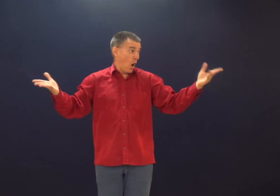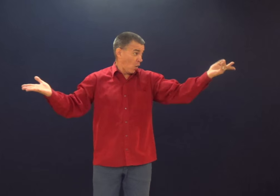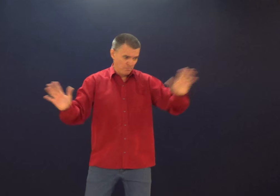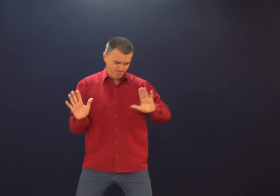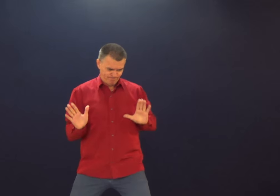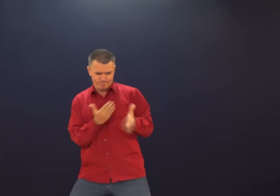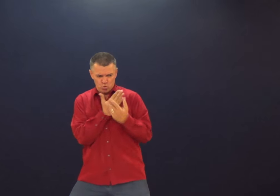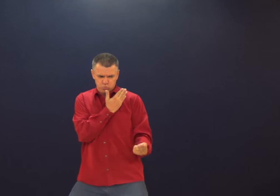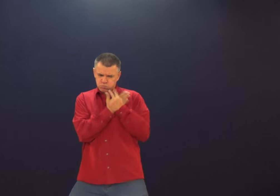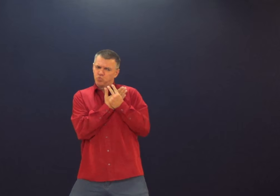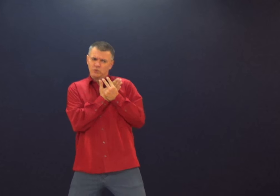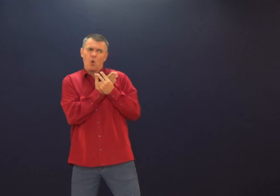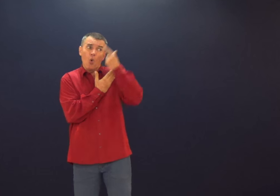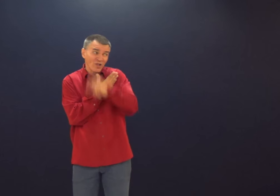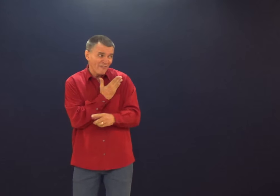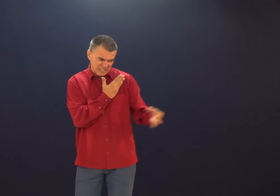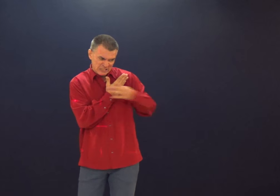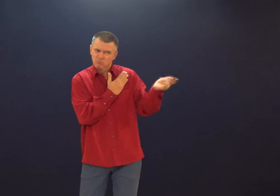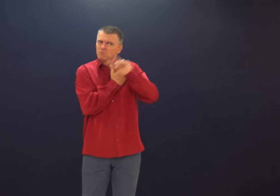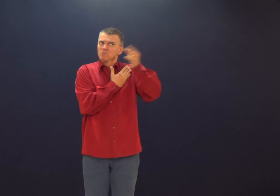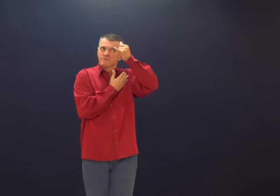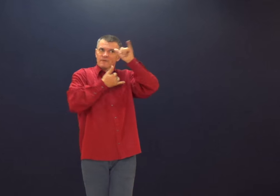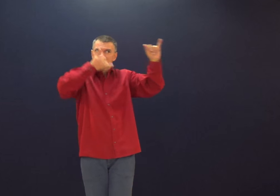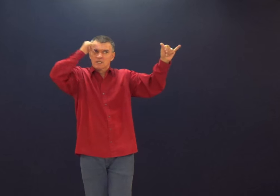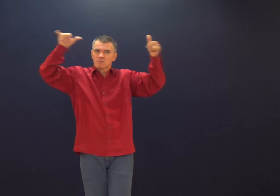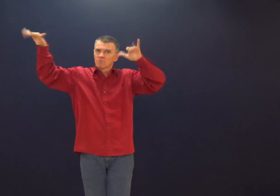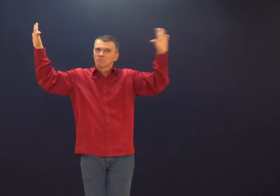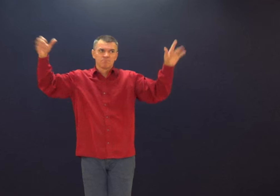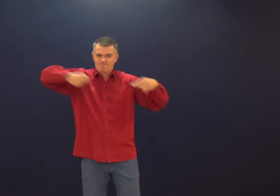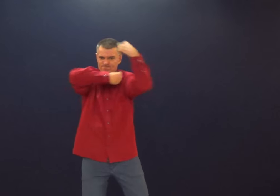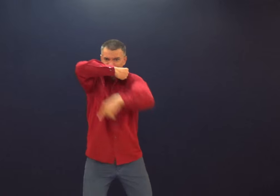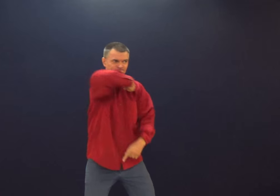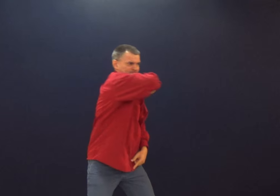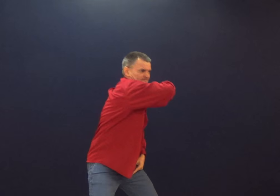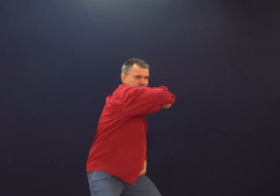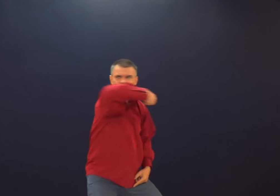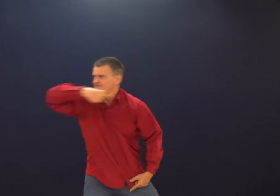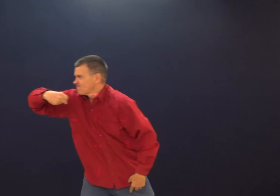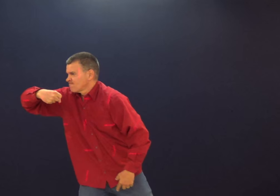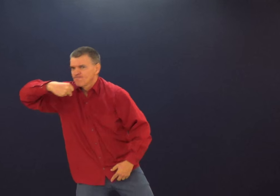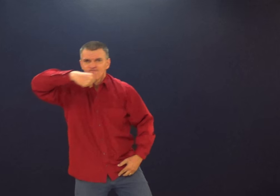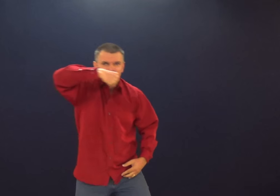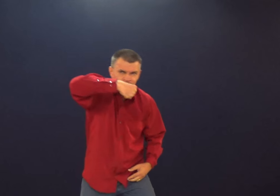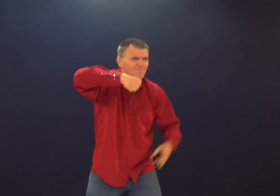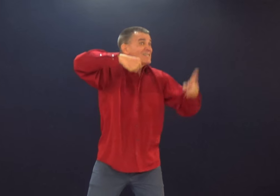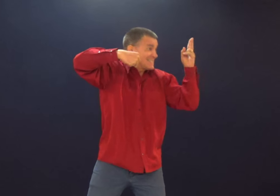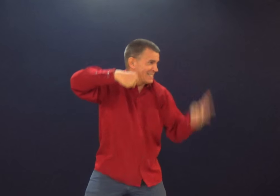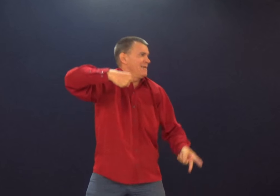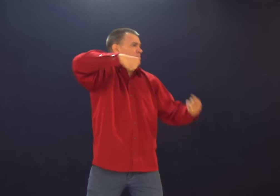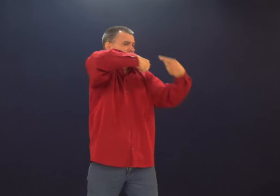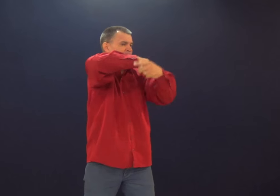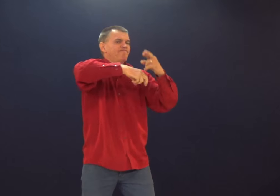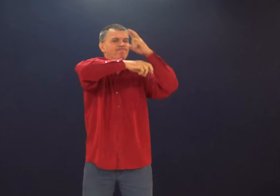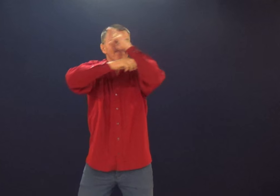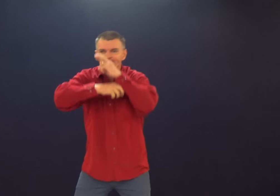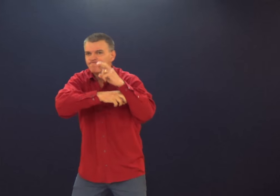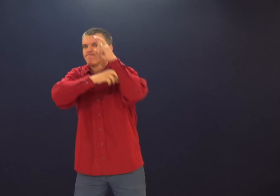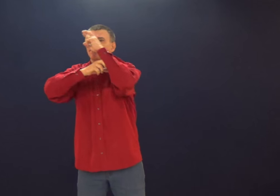E quando você faz a limpeza, depois dessa limpeza, por favor, coloca um arame, coloca alguma coisa, mas se defenda, defenda a sua